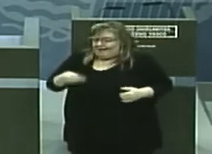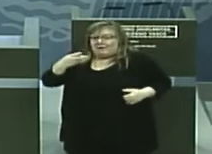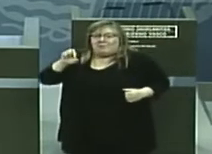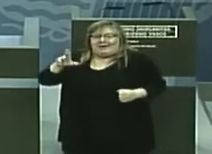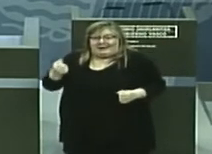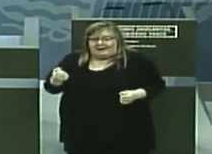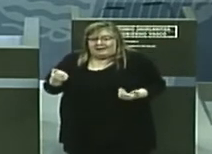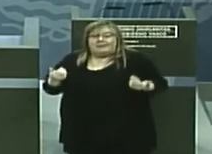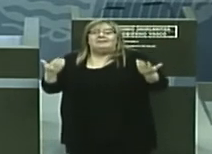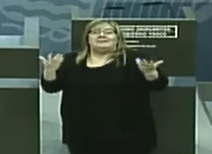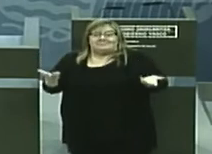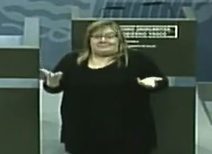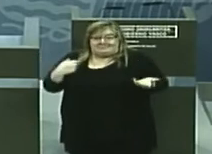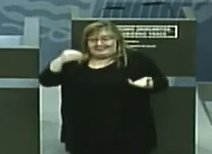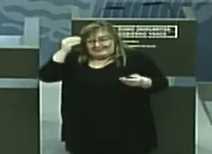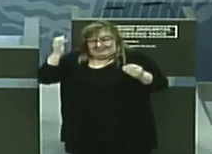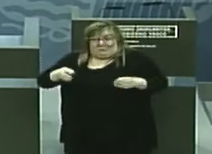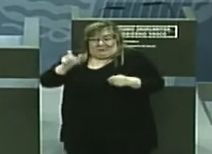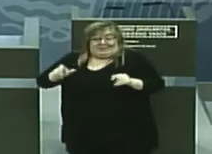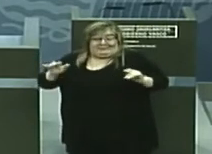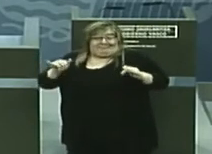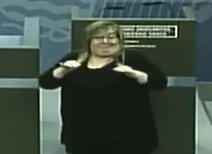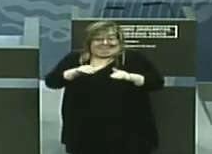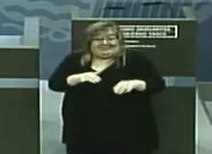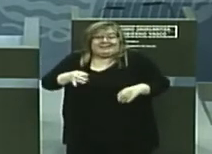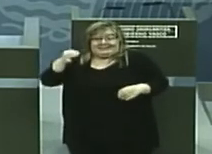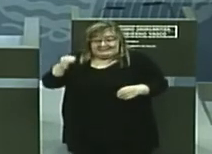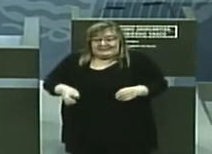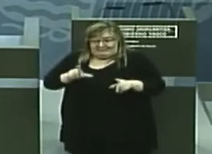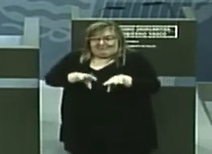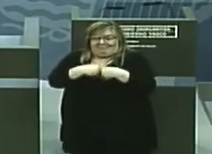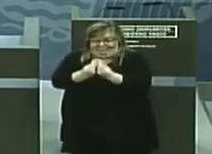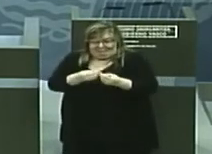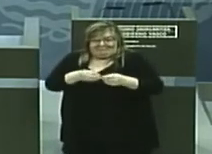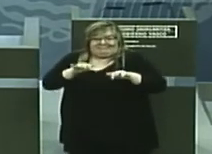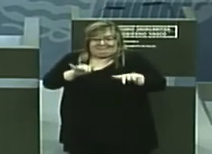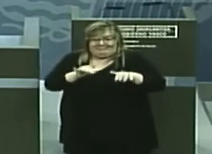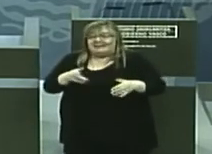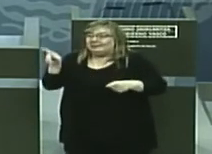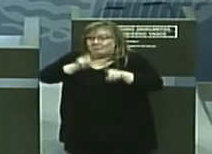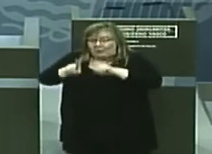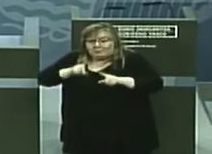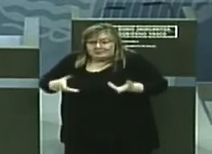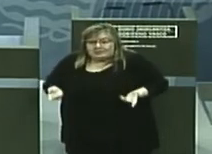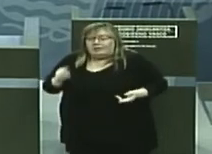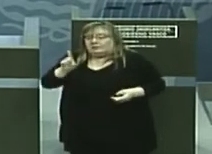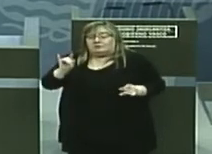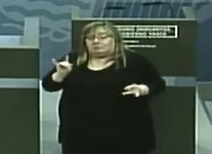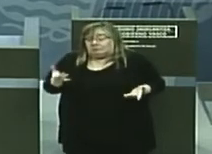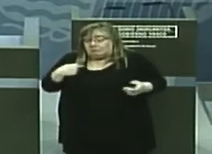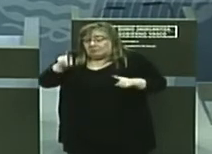supongo que aún y todo, desgraciadamente, habrá aglomeraciones. ¿Esto le preocupa? Sí,